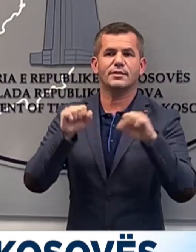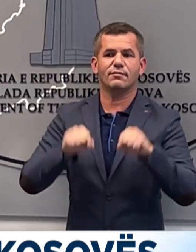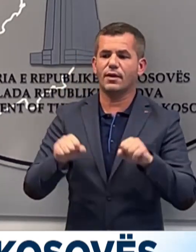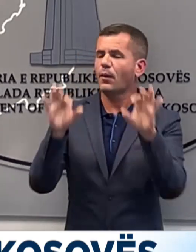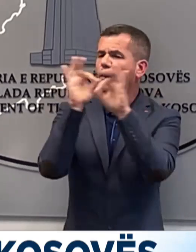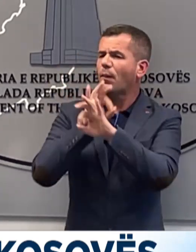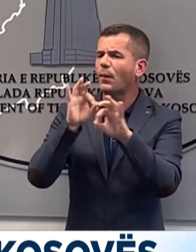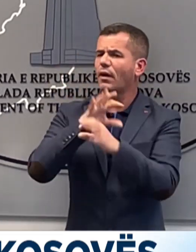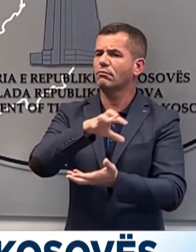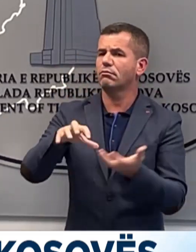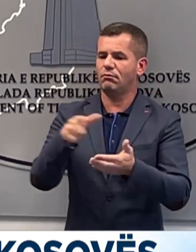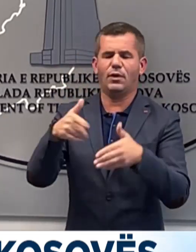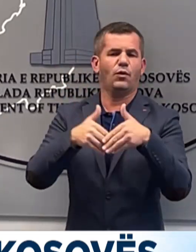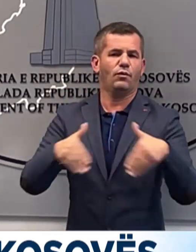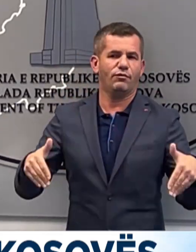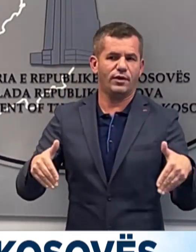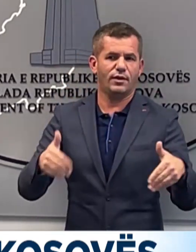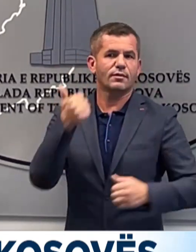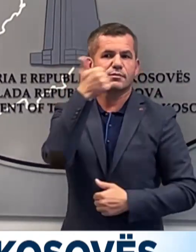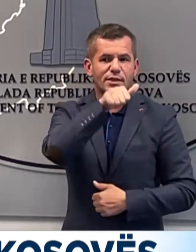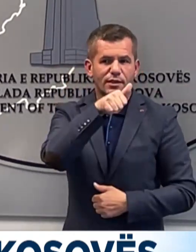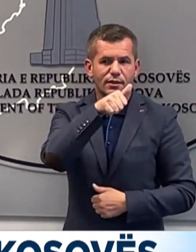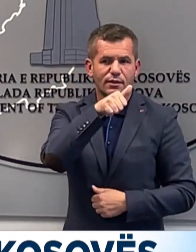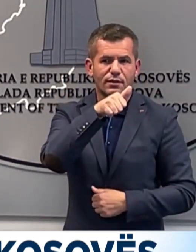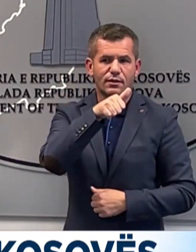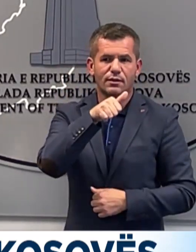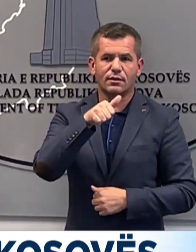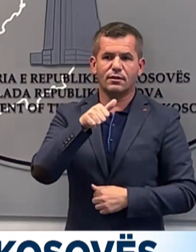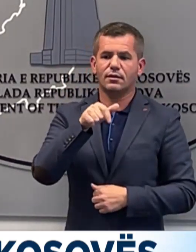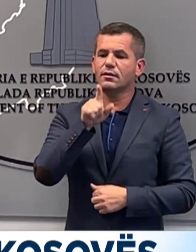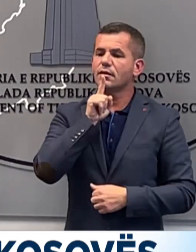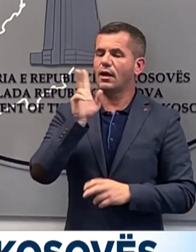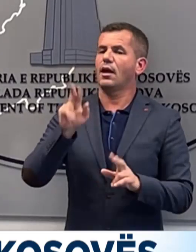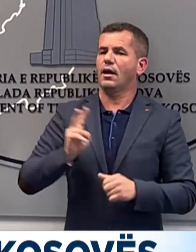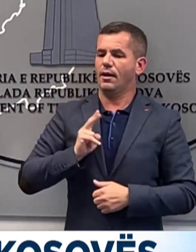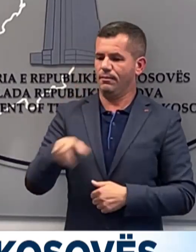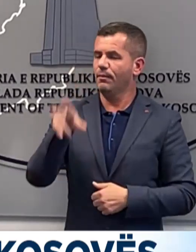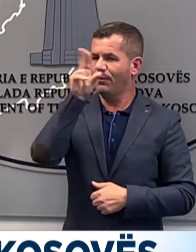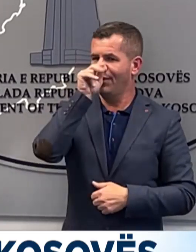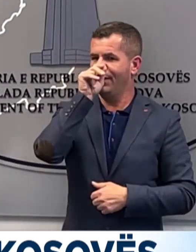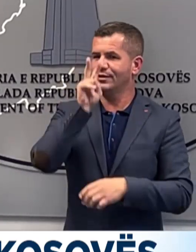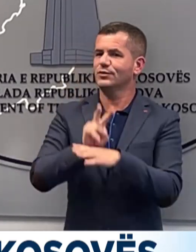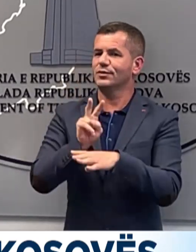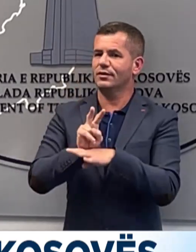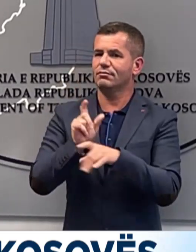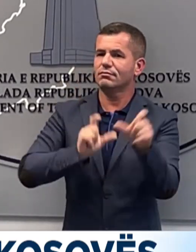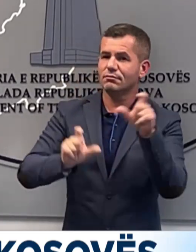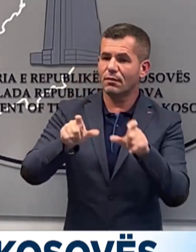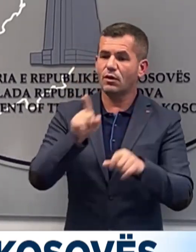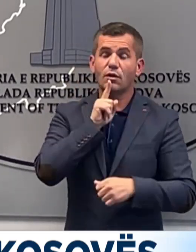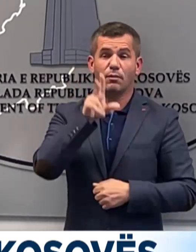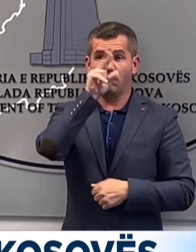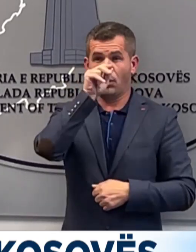asë një incident në asë një pik kufitare. Pse? Sepse ka pasur policitës të Kosovës. Ku ka policitës